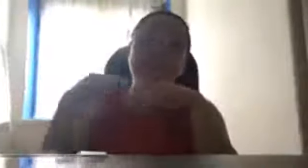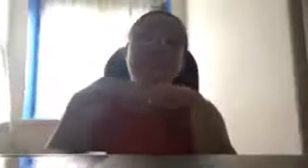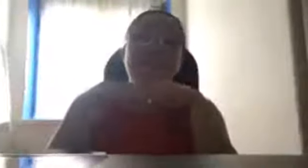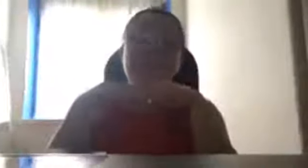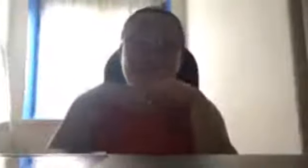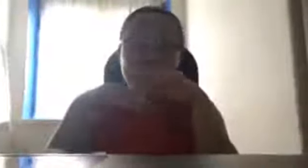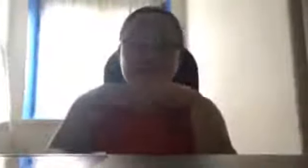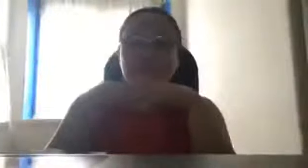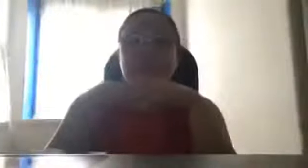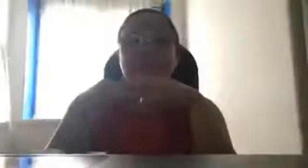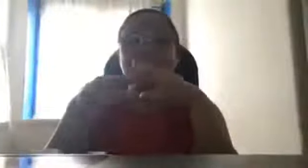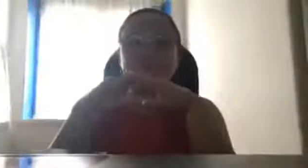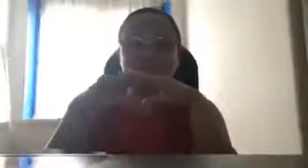Marcos. So,